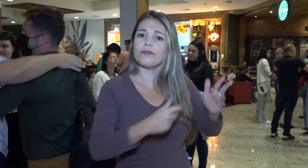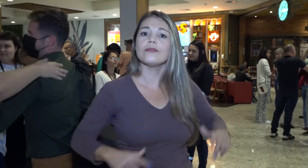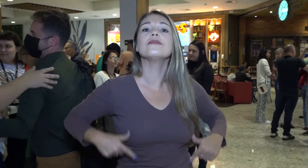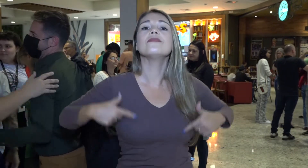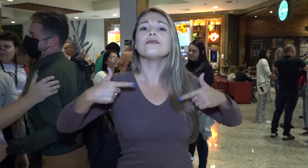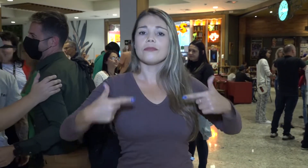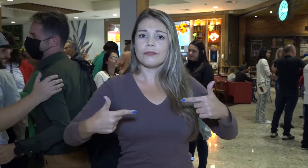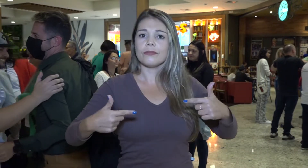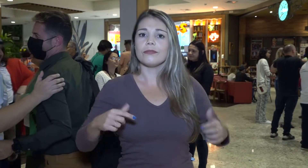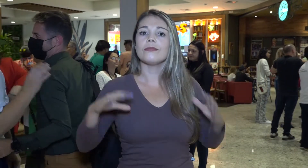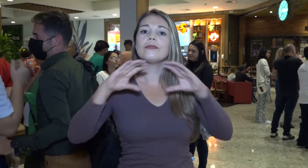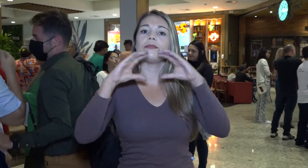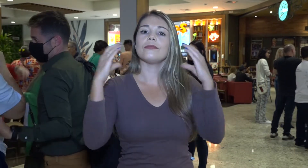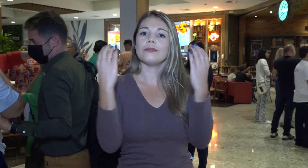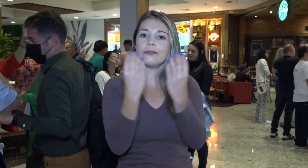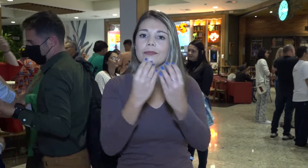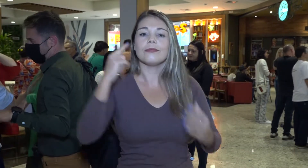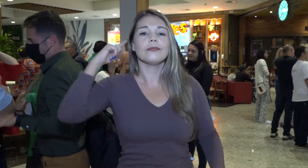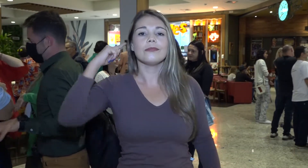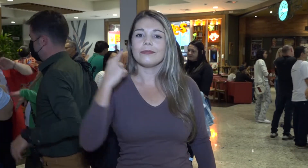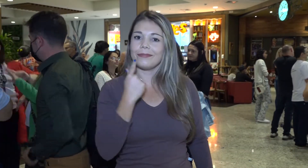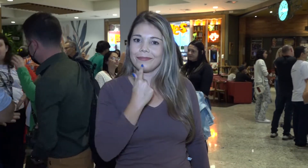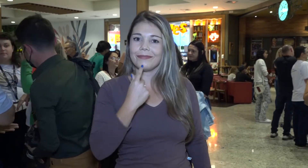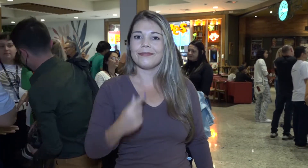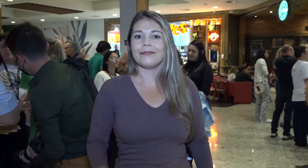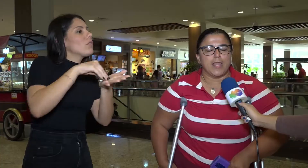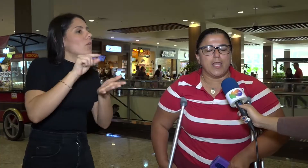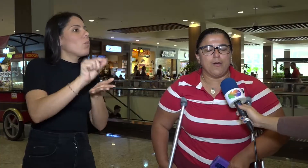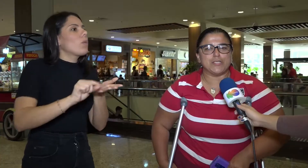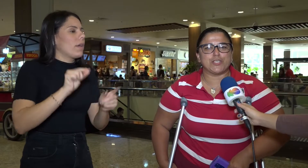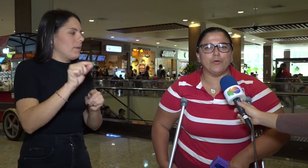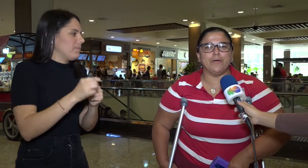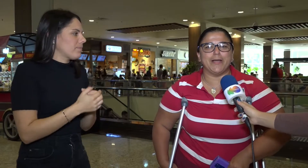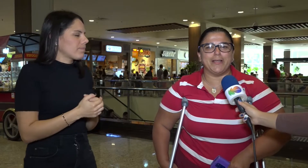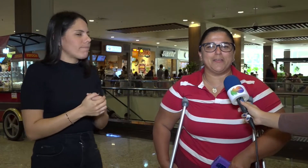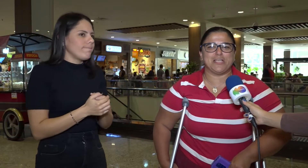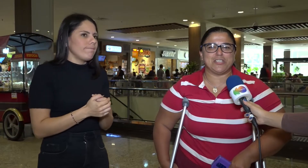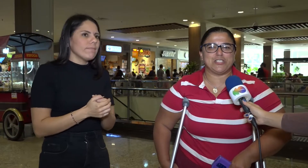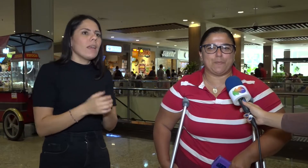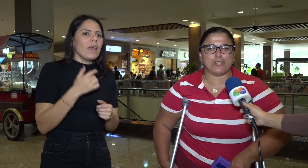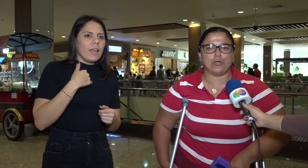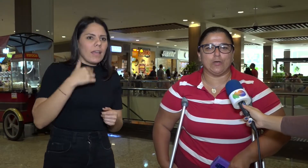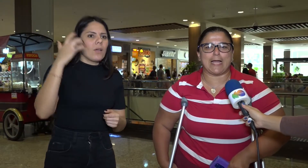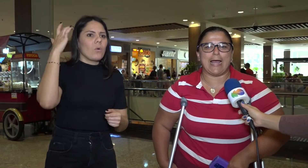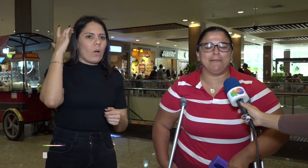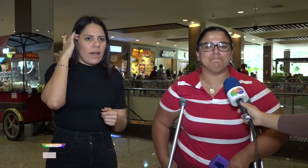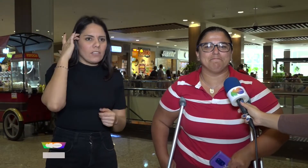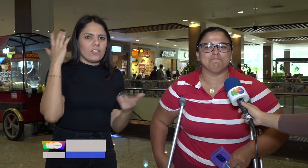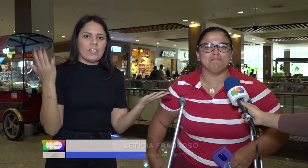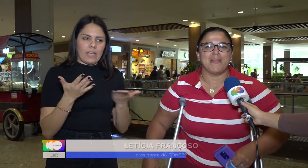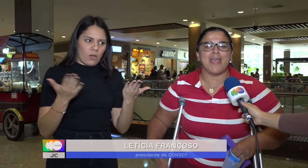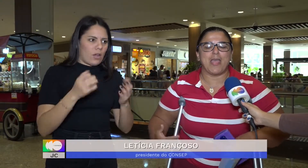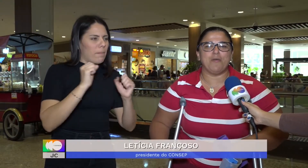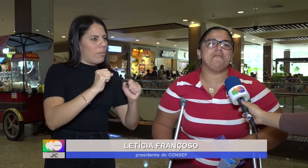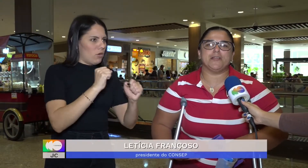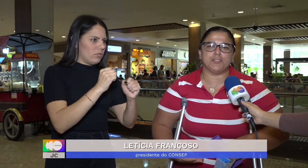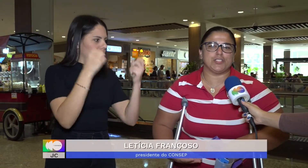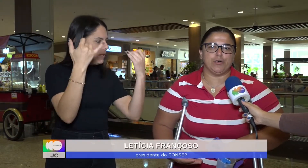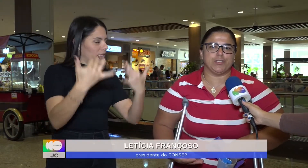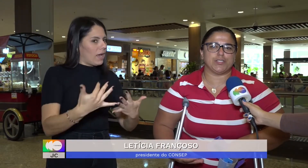a luta da comunidade surda por seus direitos. Eu acho que um ganho que a gente pode colocar é o evento de hoje,